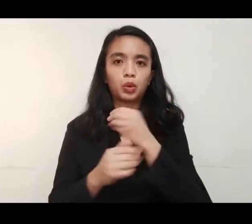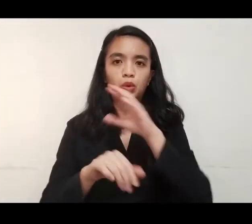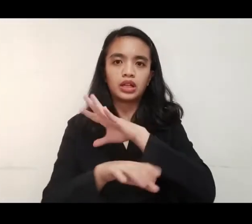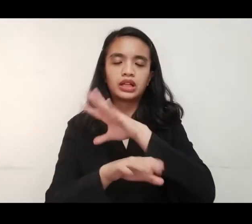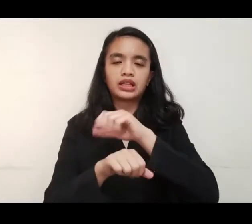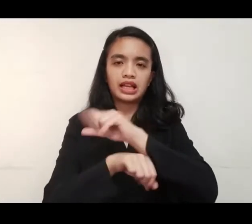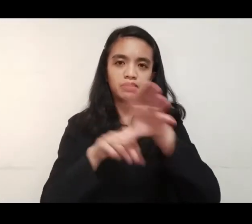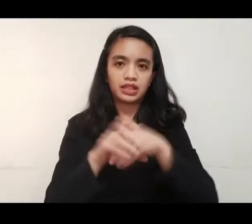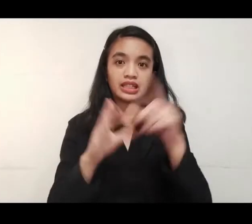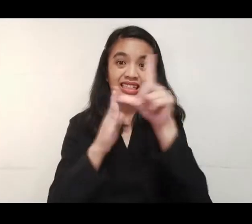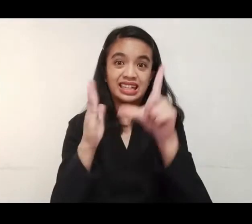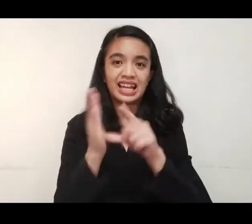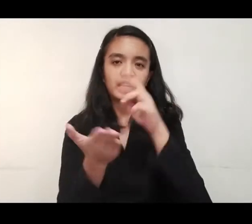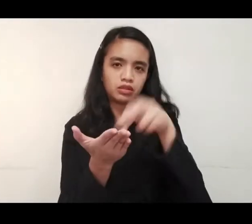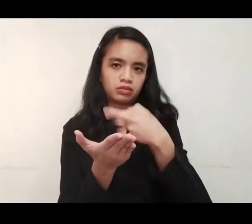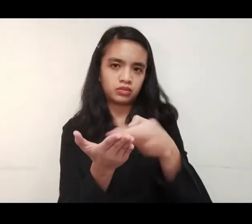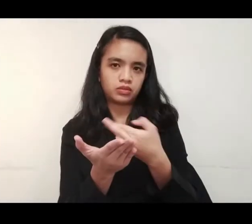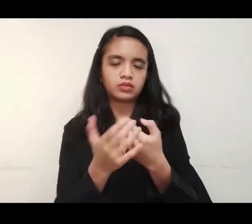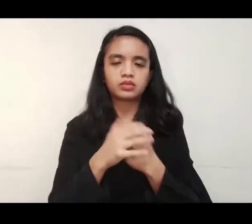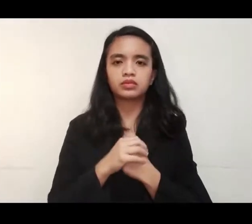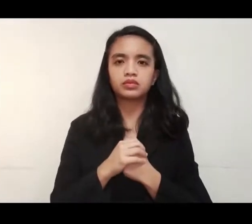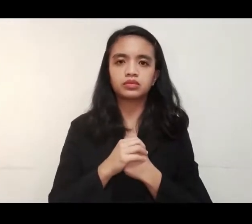Law. Narito ang reports.